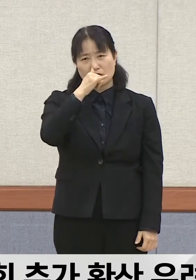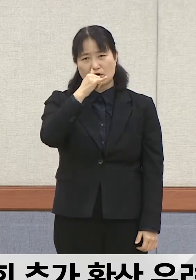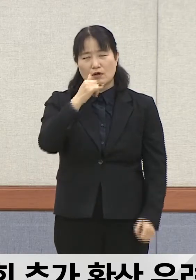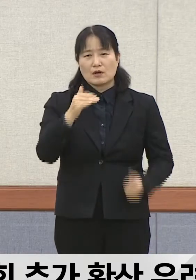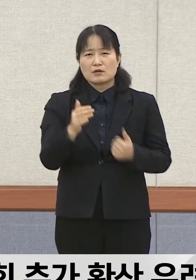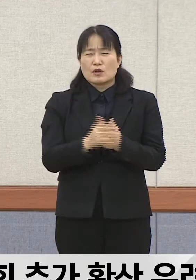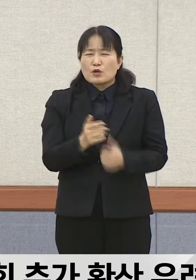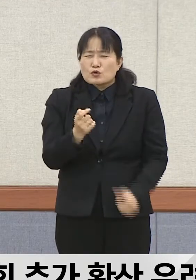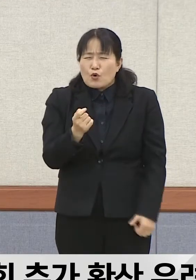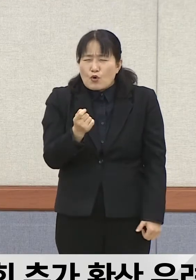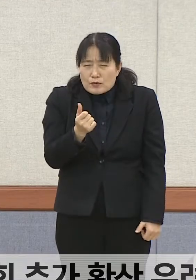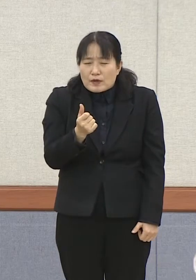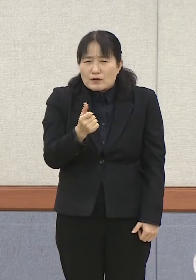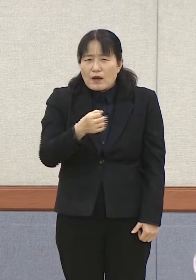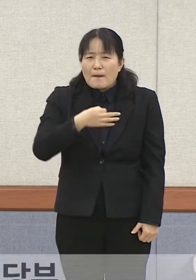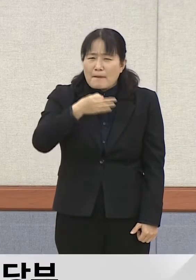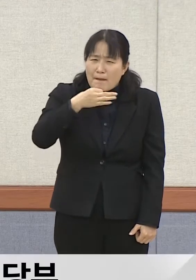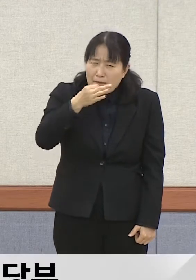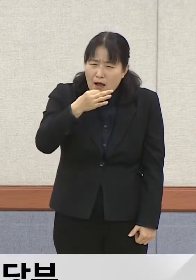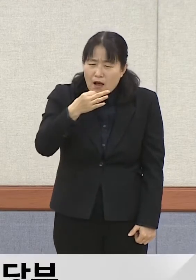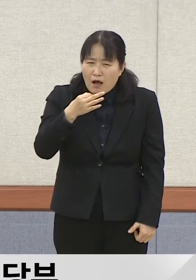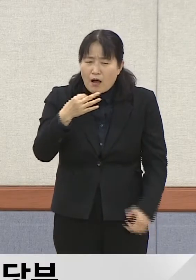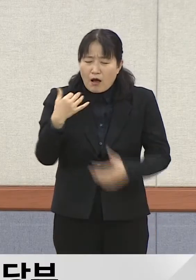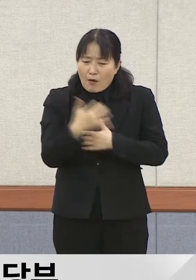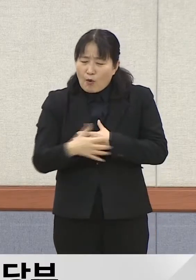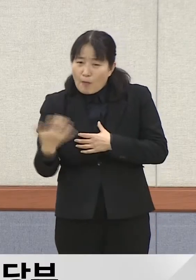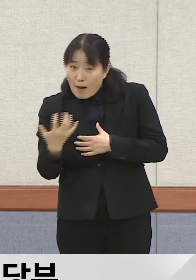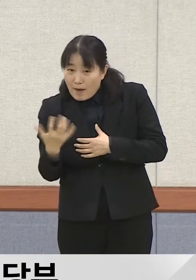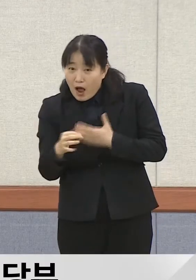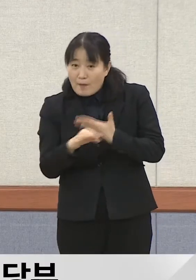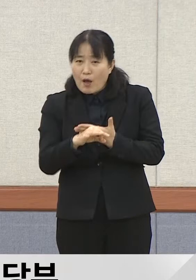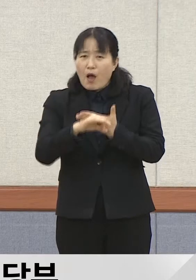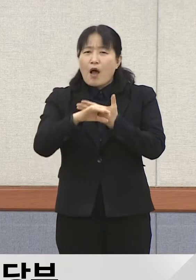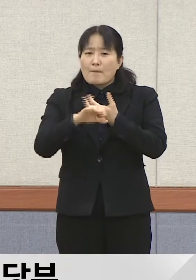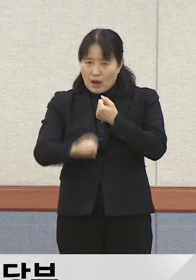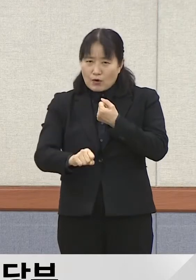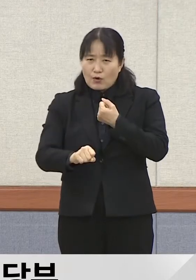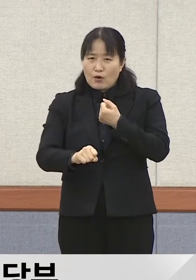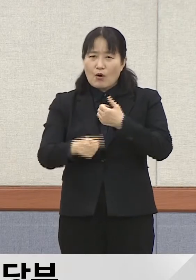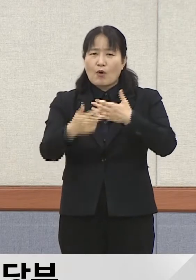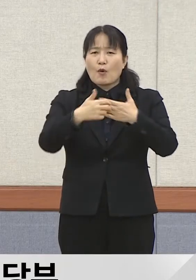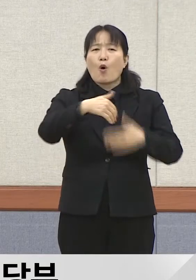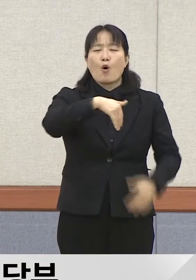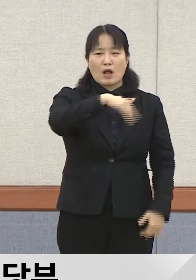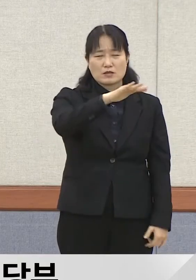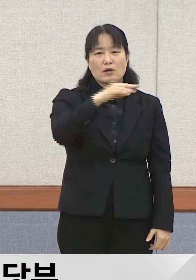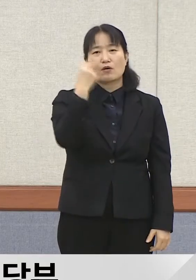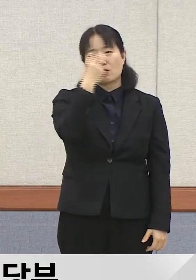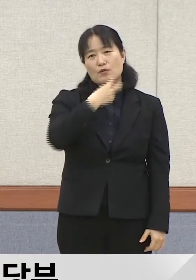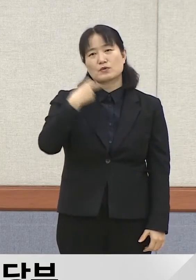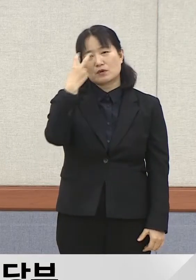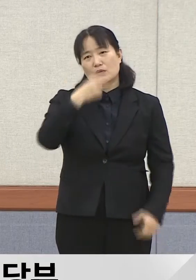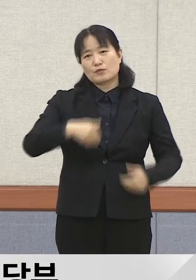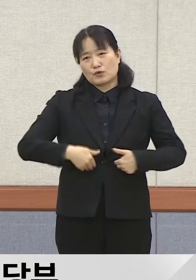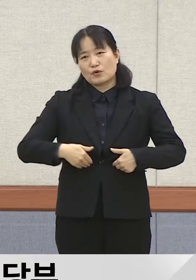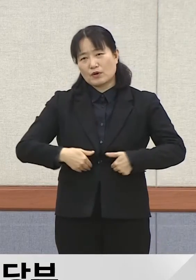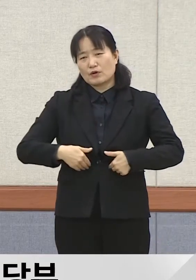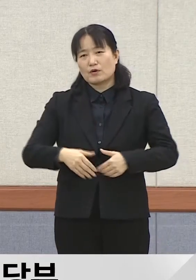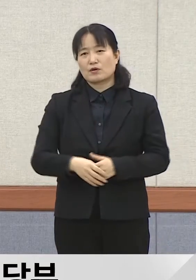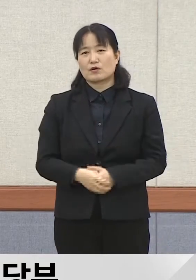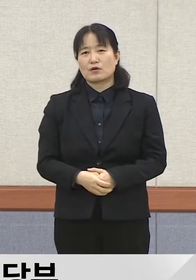증상이라도 감기 증상이라도 있으면 바로 우리 보건소 선별검사에서요 선별검사소에서